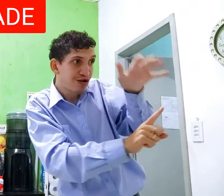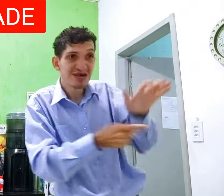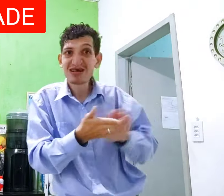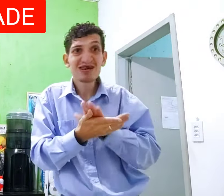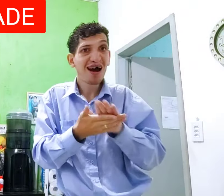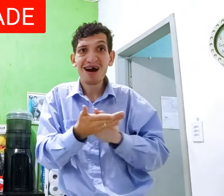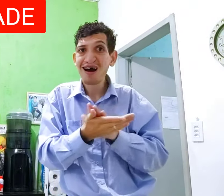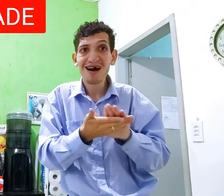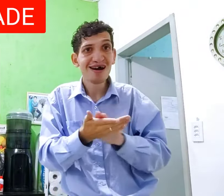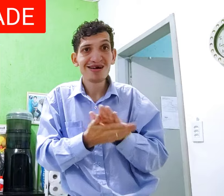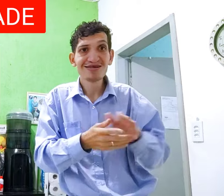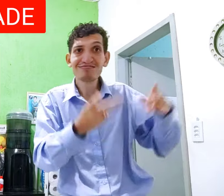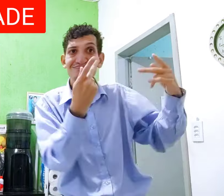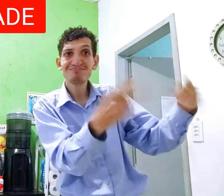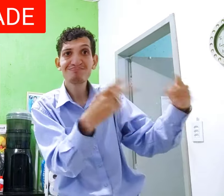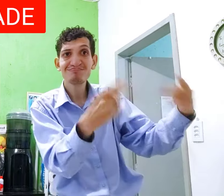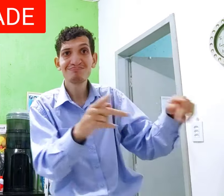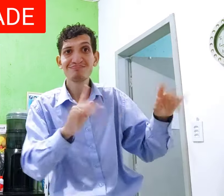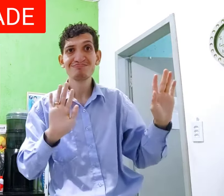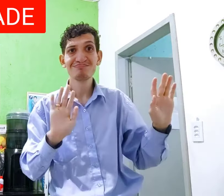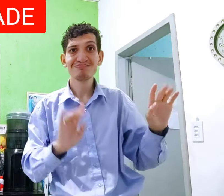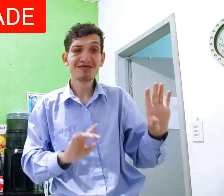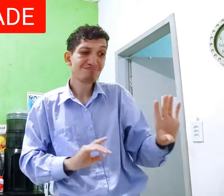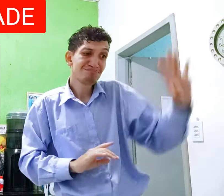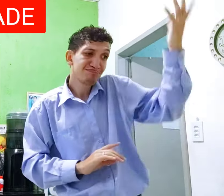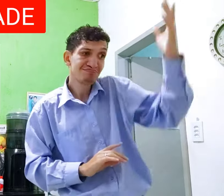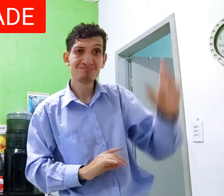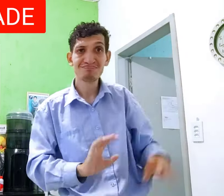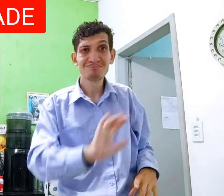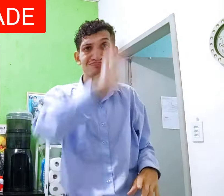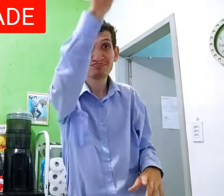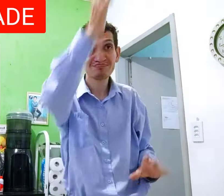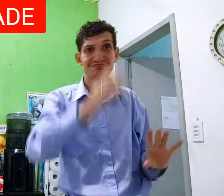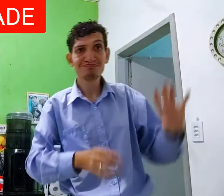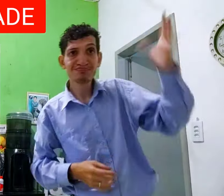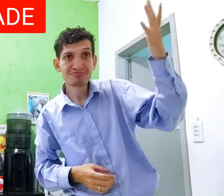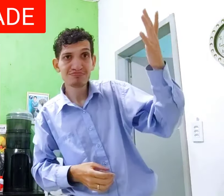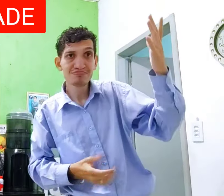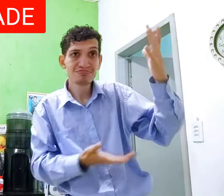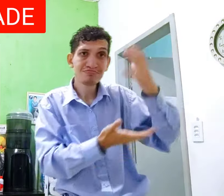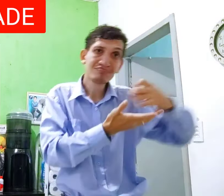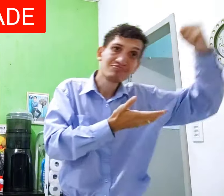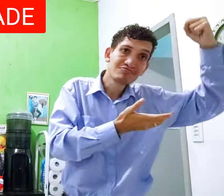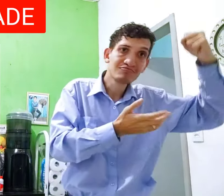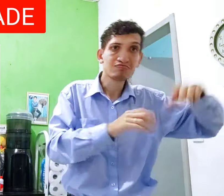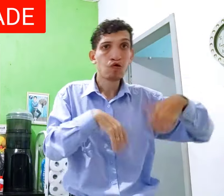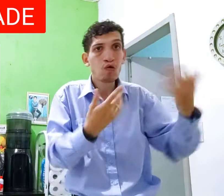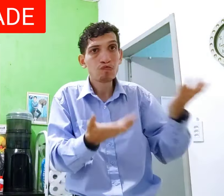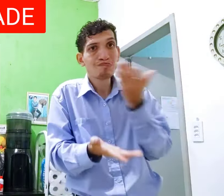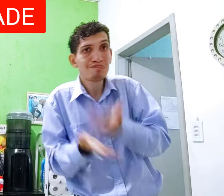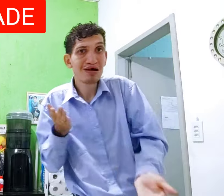controla A não ensina nada É dele É do jogo Há uma causalidade Acontece